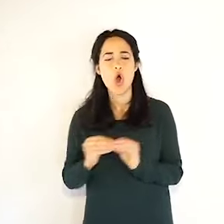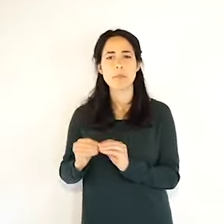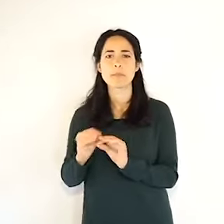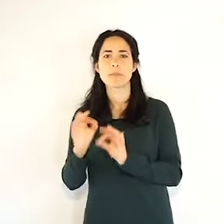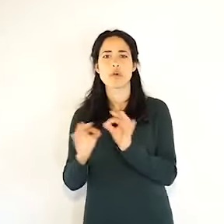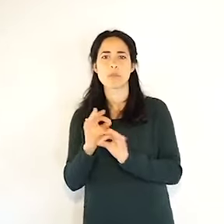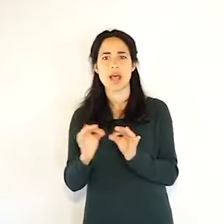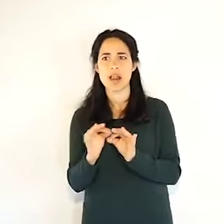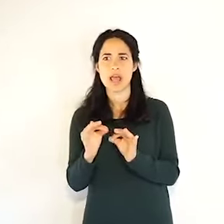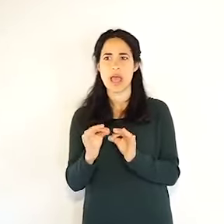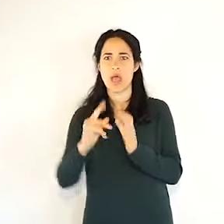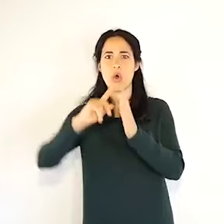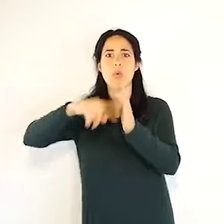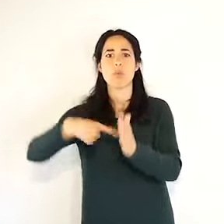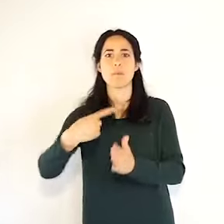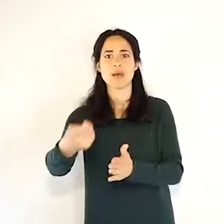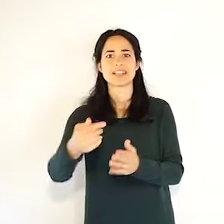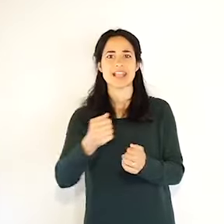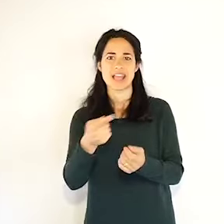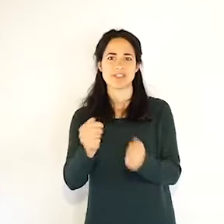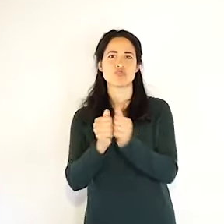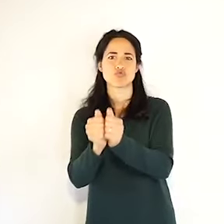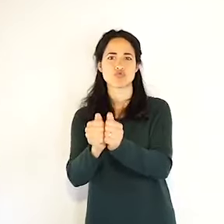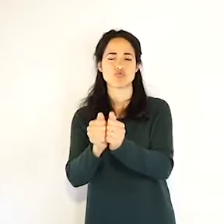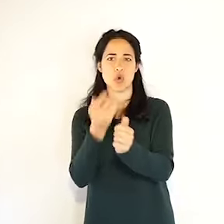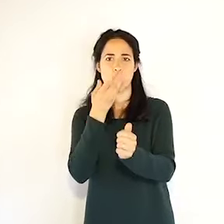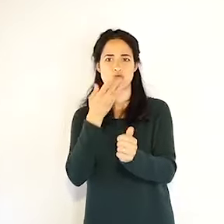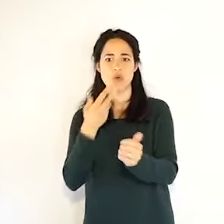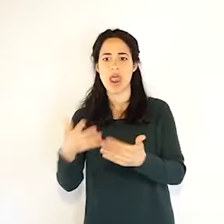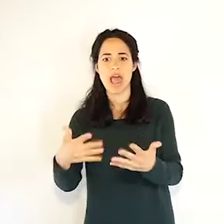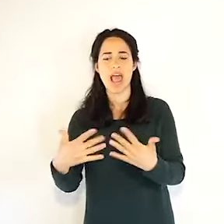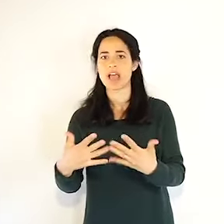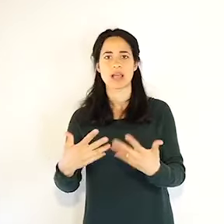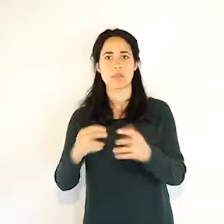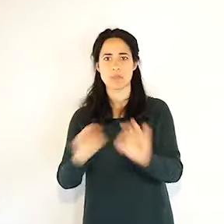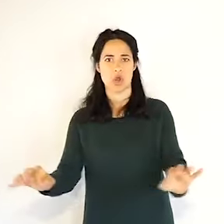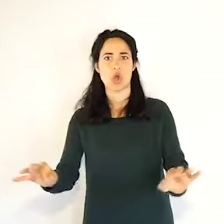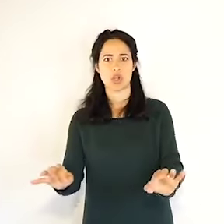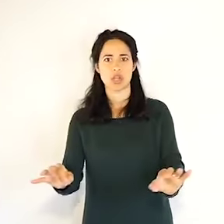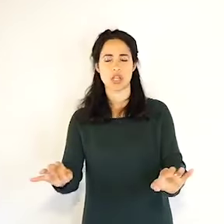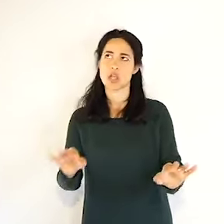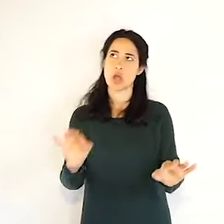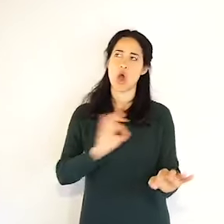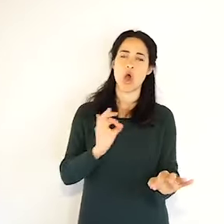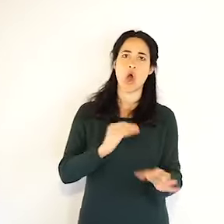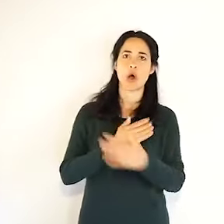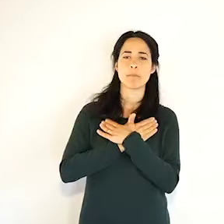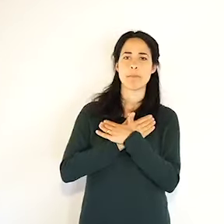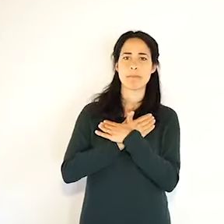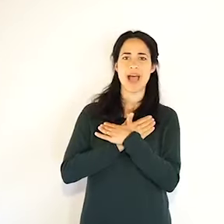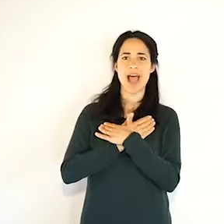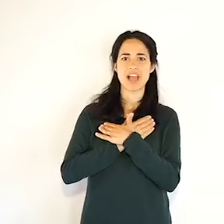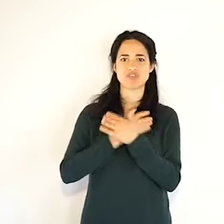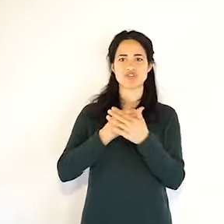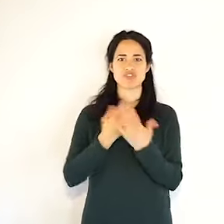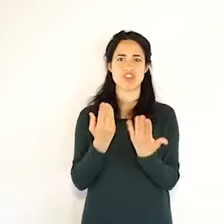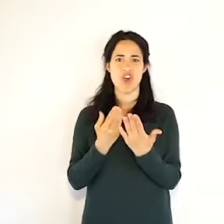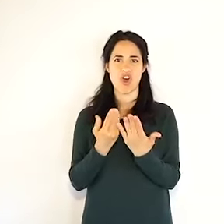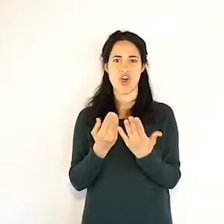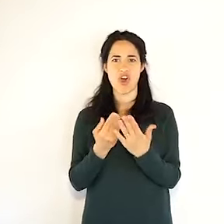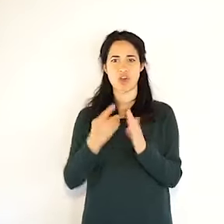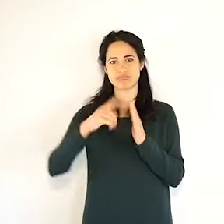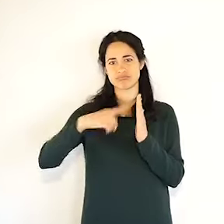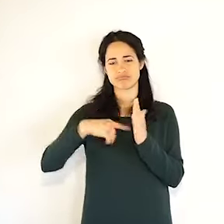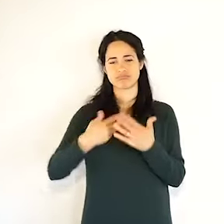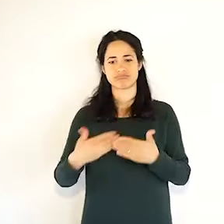confermati e immediatamente messi a disposizione, come quello di Rimini, dove sono stati stanziati quasi 3